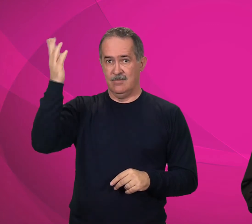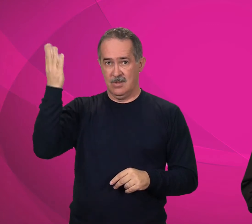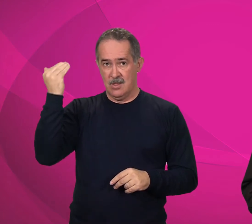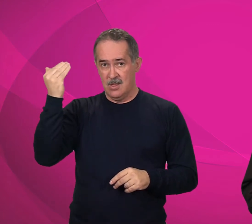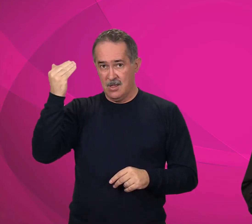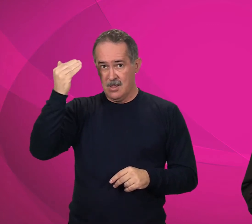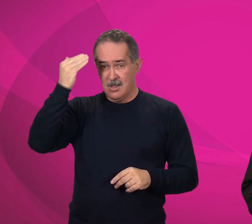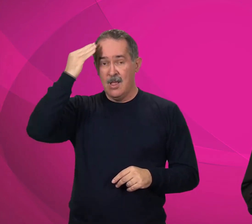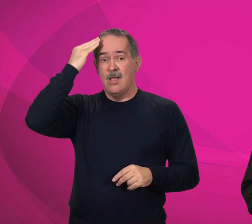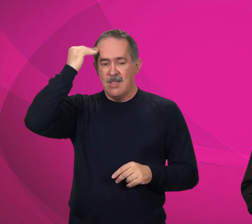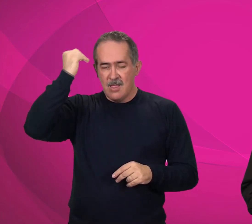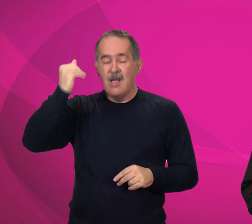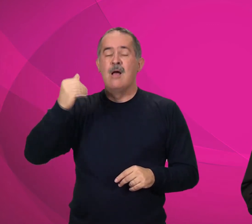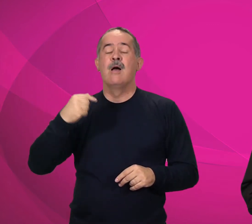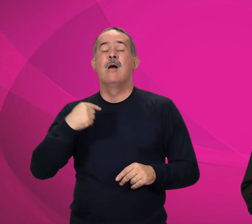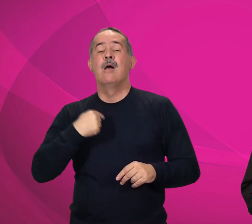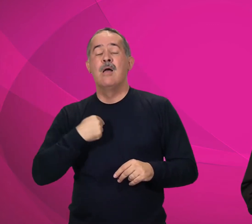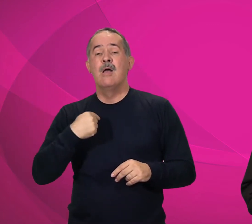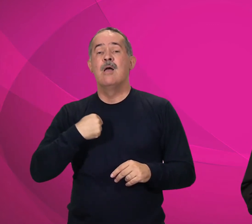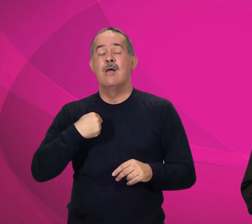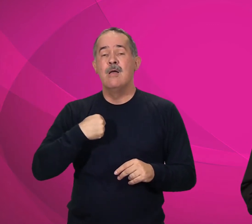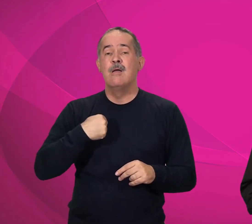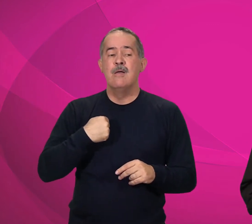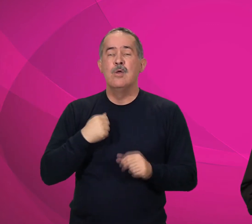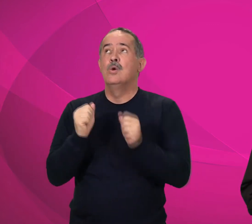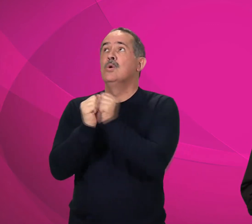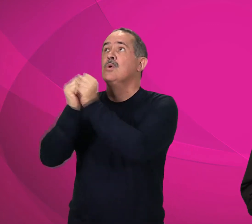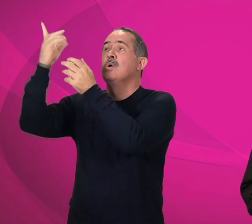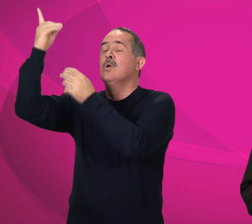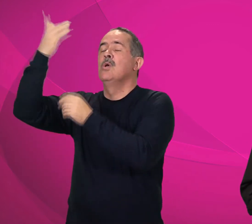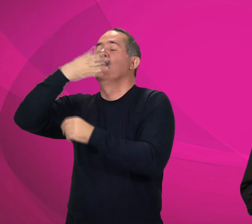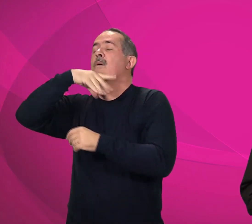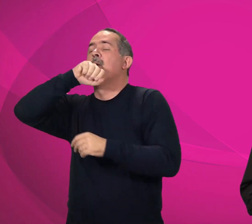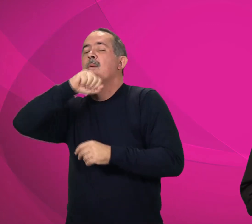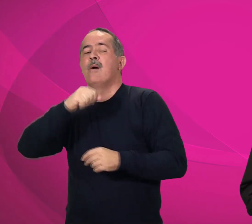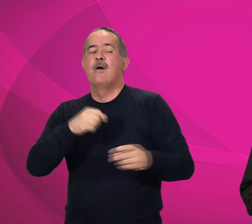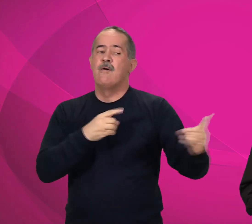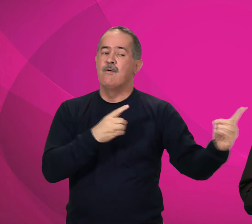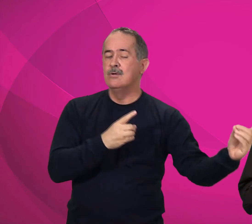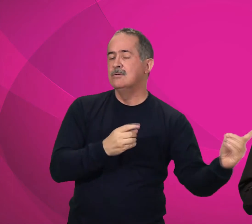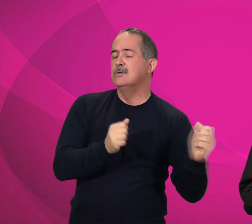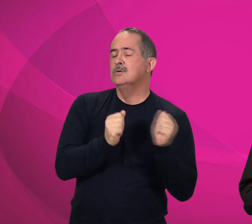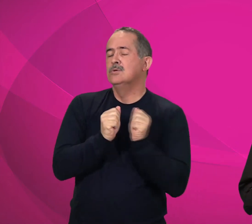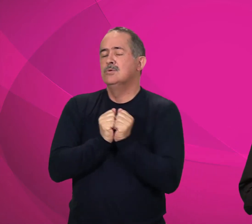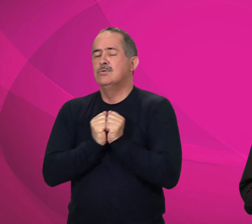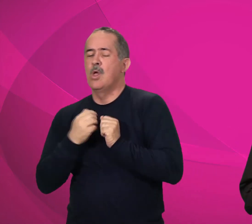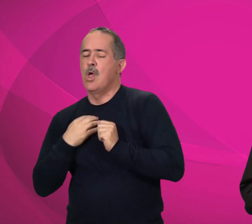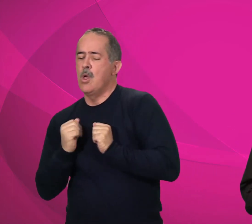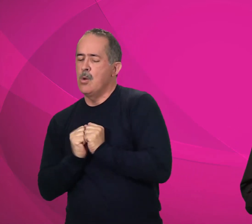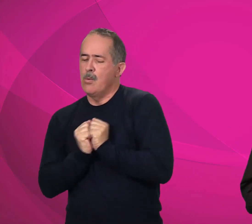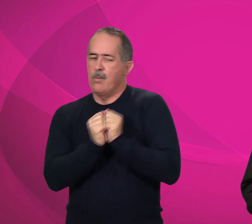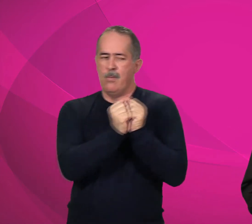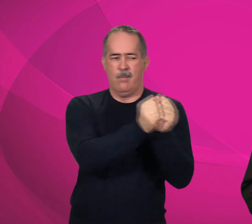sabereis que eu estou no Pai, e vós em mim, e eu em vós.